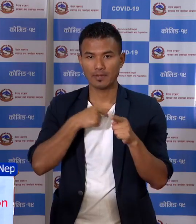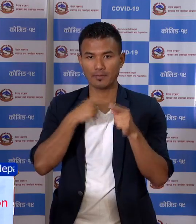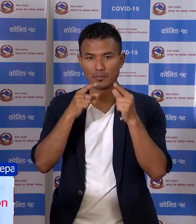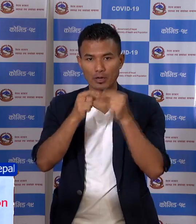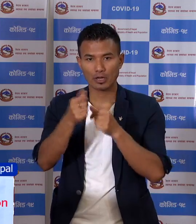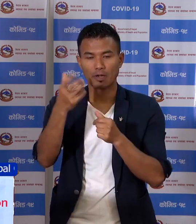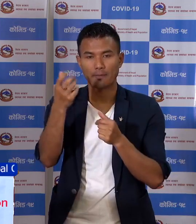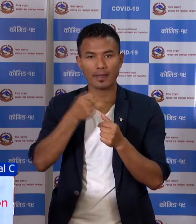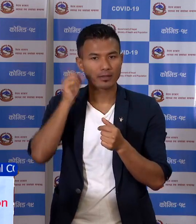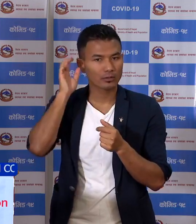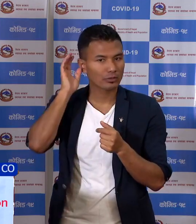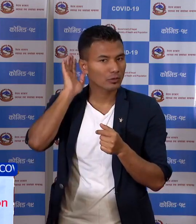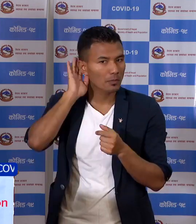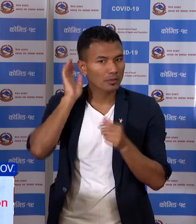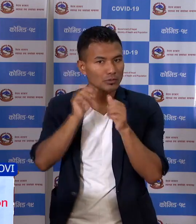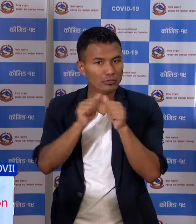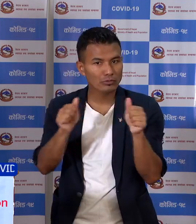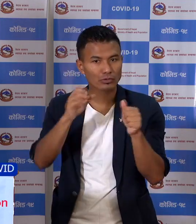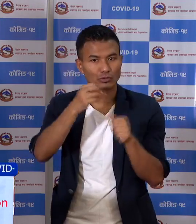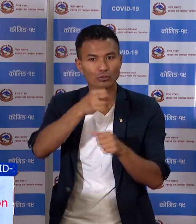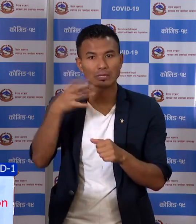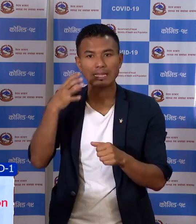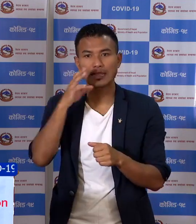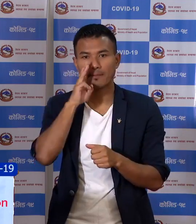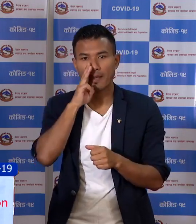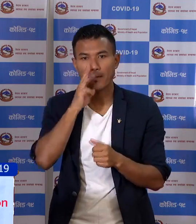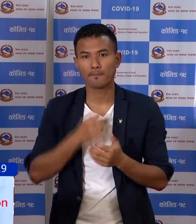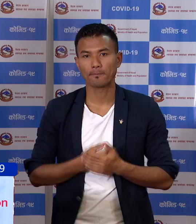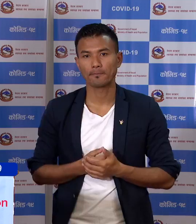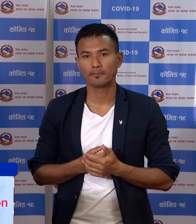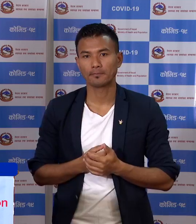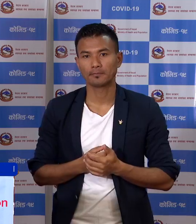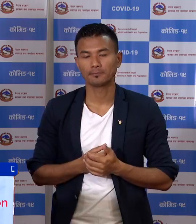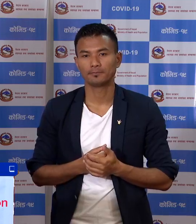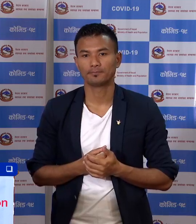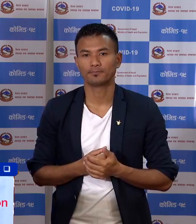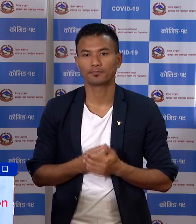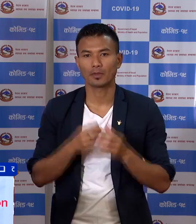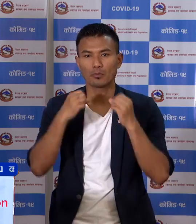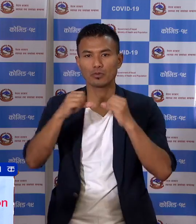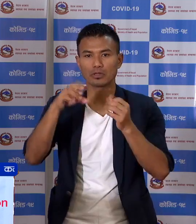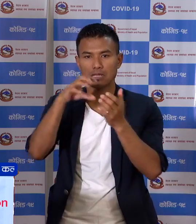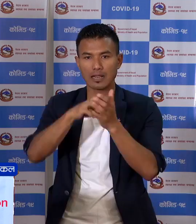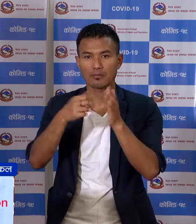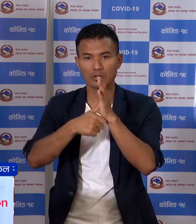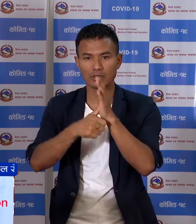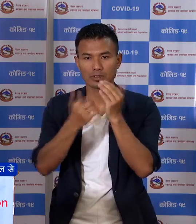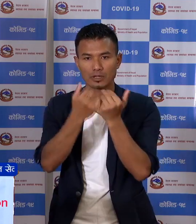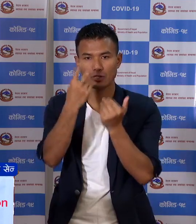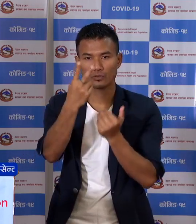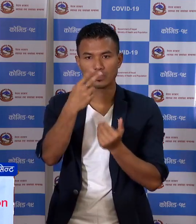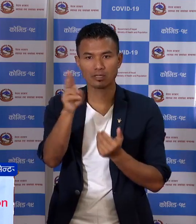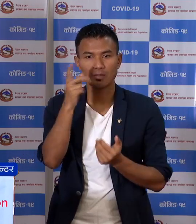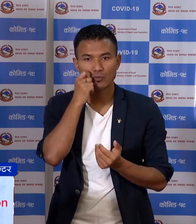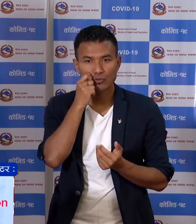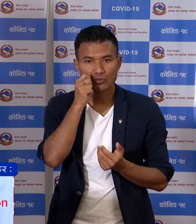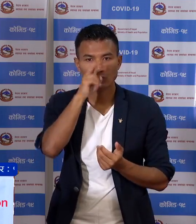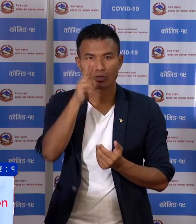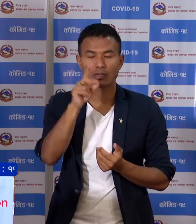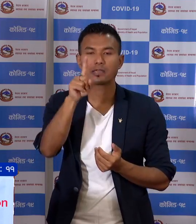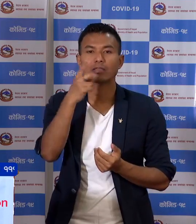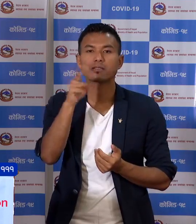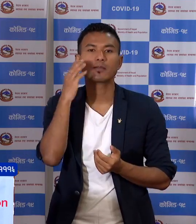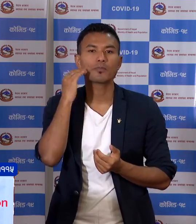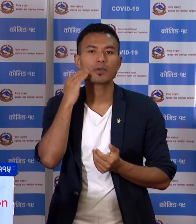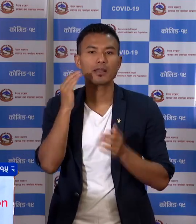भकरई प्राप्त सुचना अनुसार शुर्खेत मा पनी तेहांको पर्योक्सालामा परिक्षेन गर्दा दुई जाना पुरुष रा एक